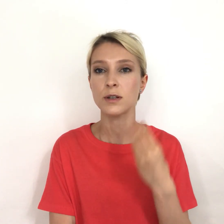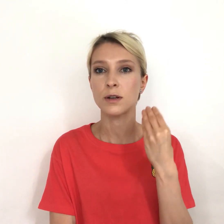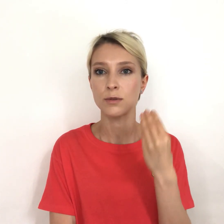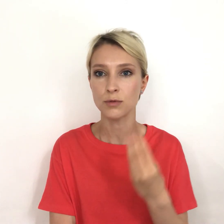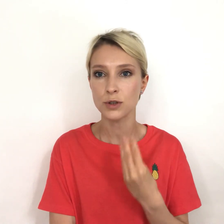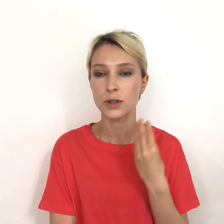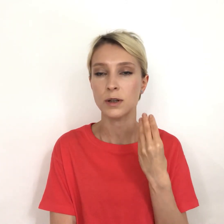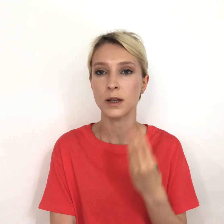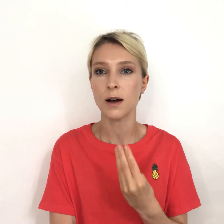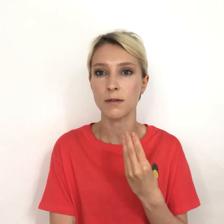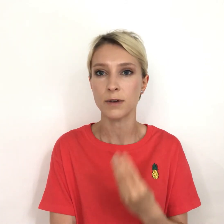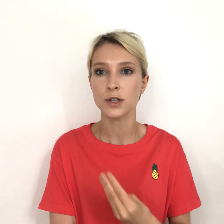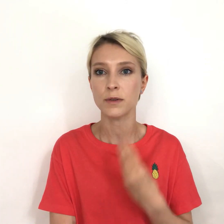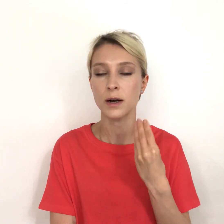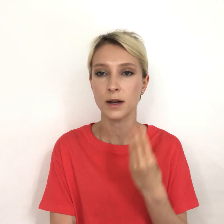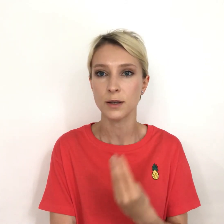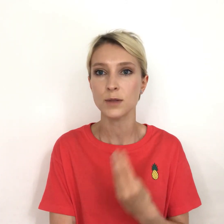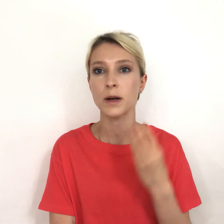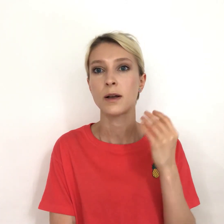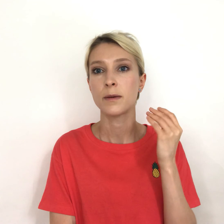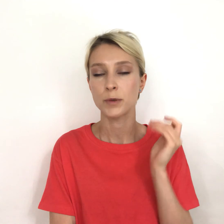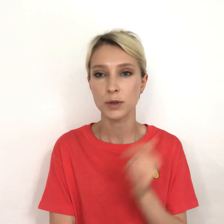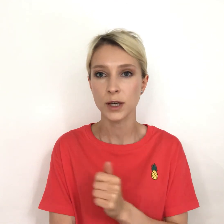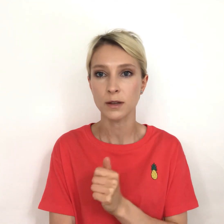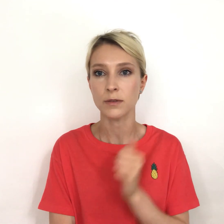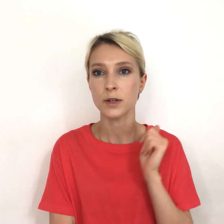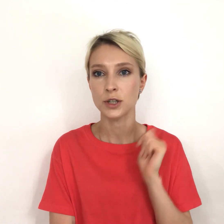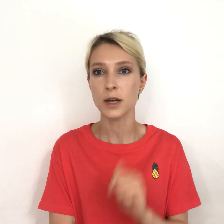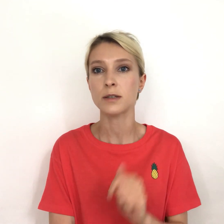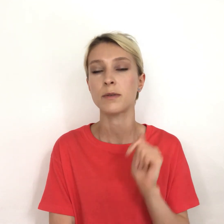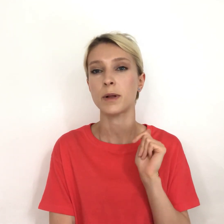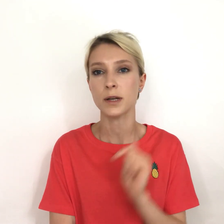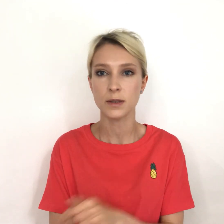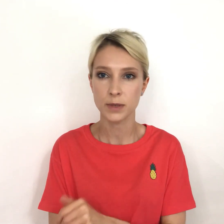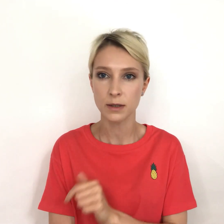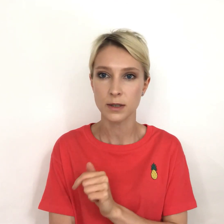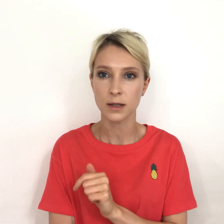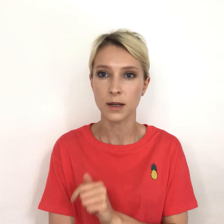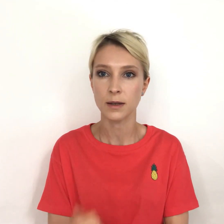нужных для вашего организма нутриентов. Читайте и выполняйте обязательно задания.